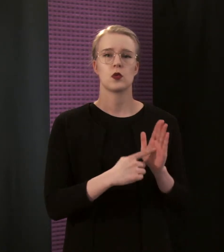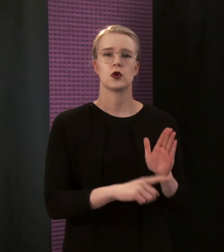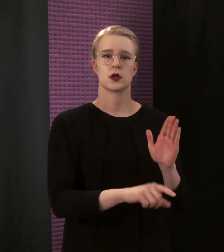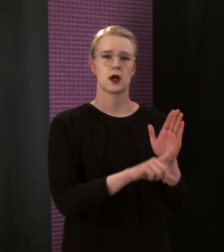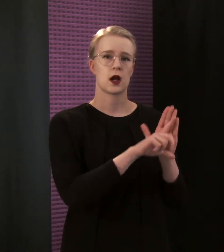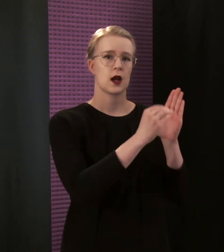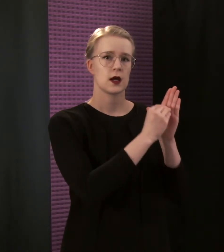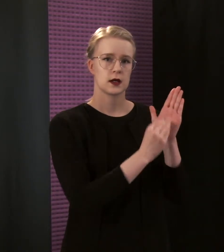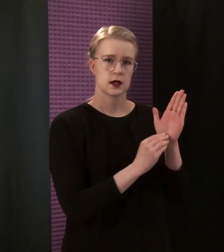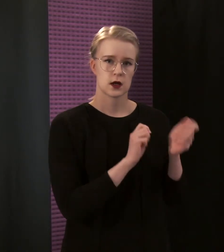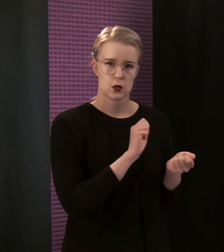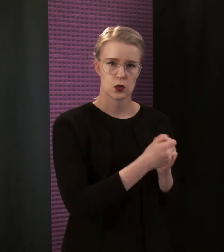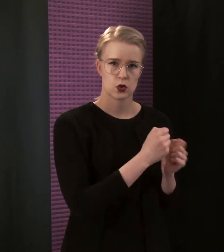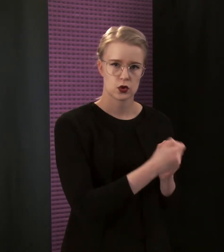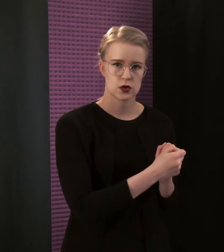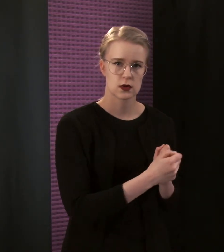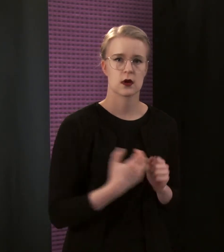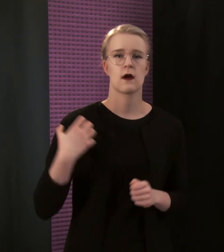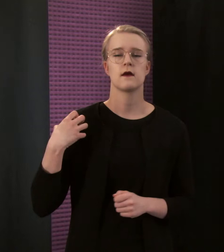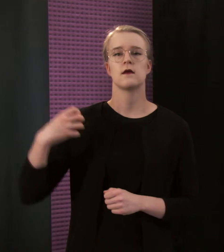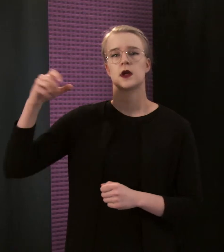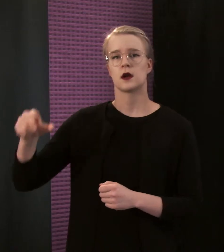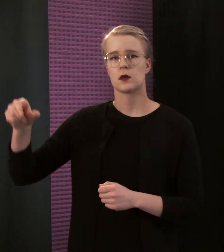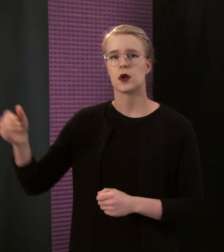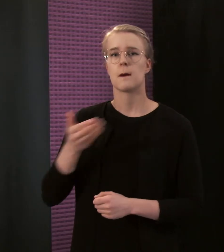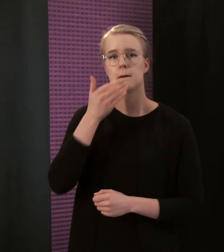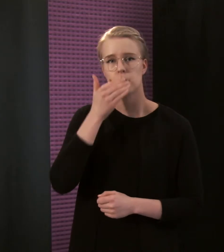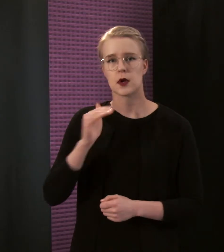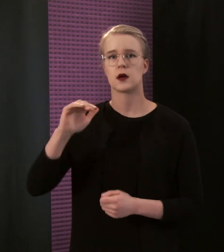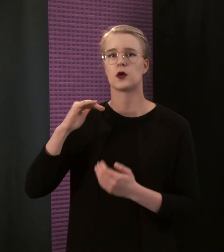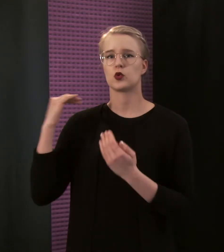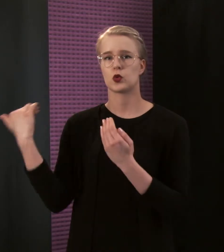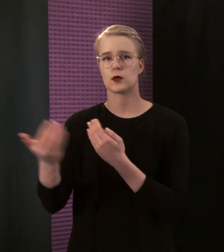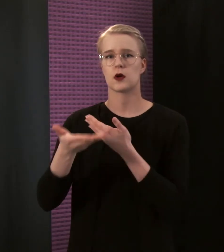muutosten ja viranomaisten parantuneen turvallisuusviestinnän avulla.